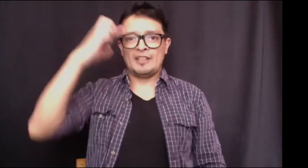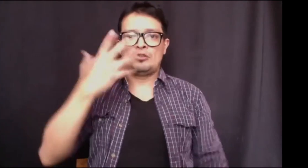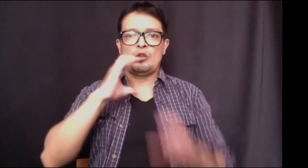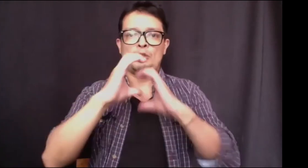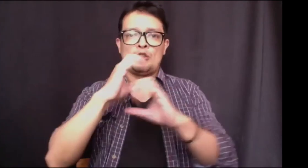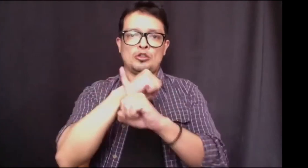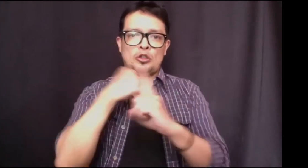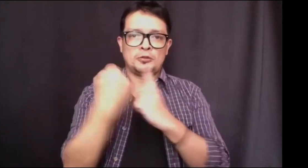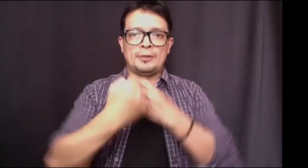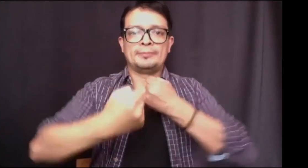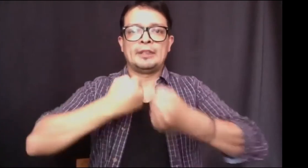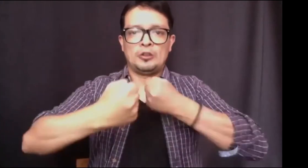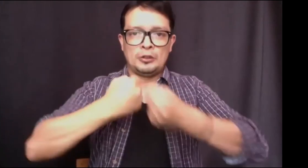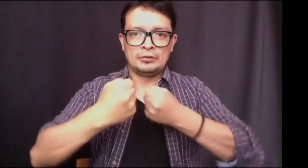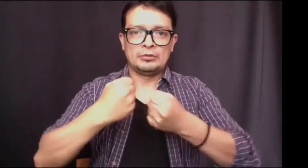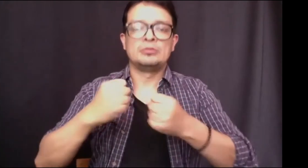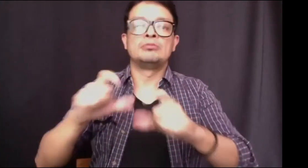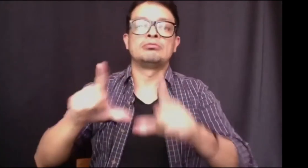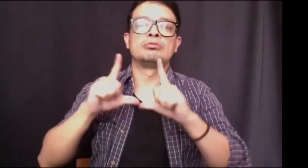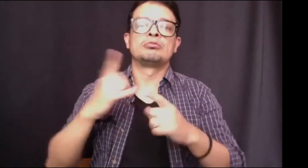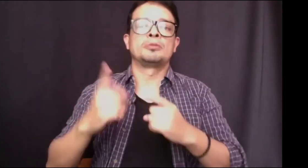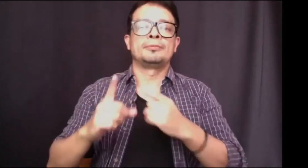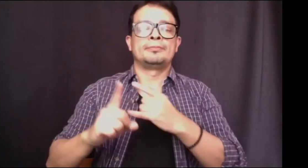Sí, sí, claro. Soy comunicador social, periodista,